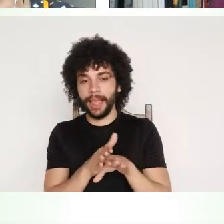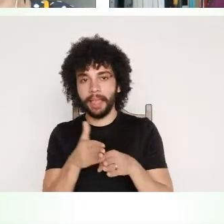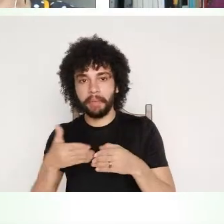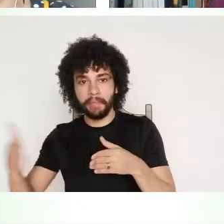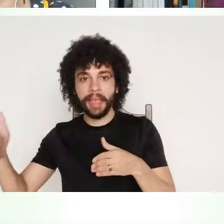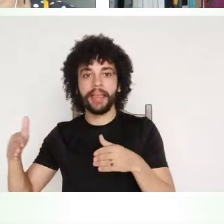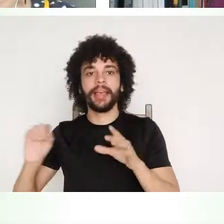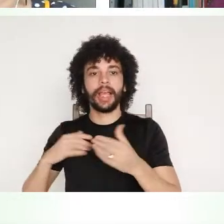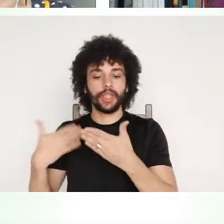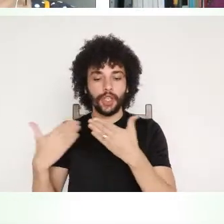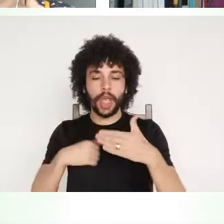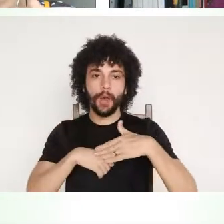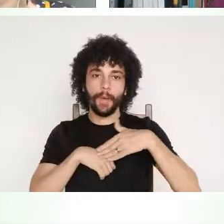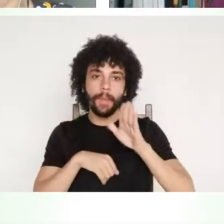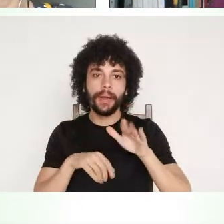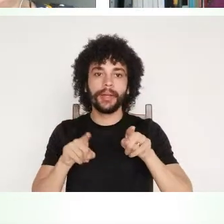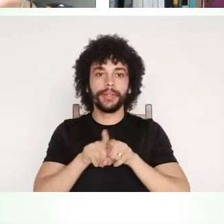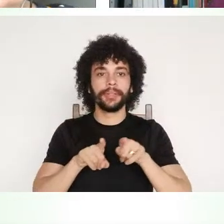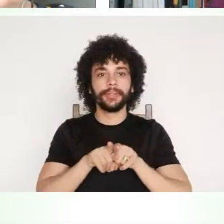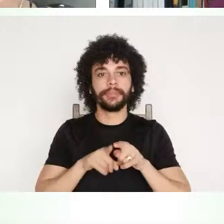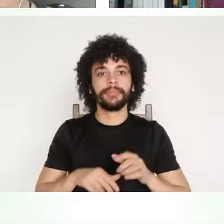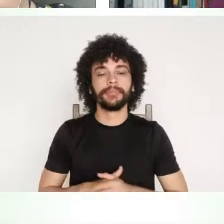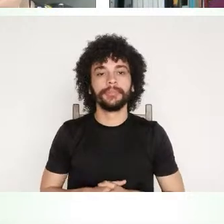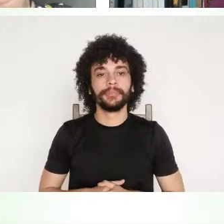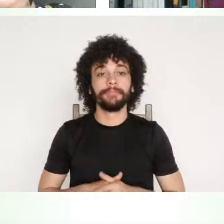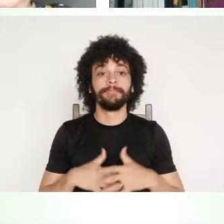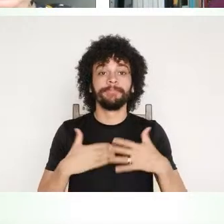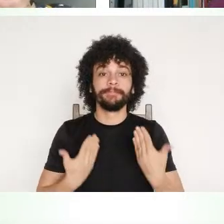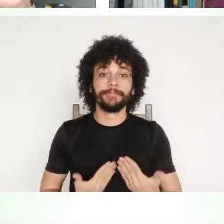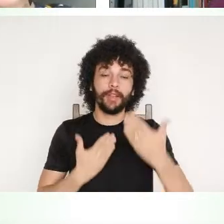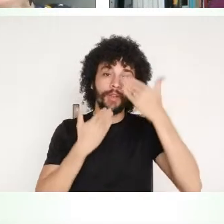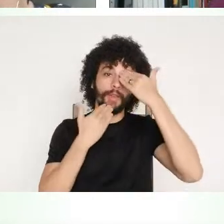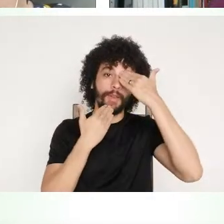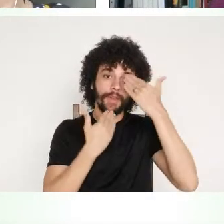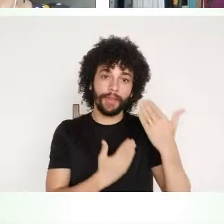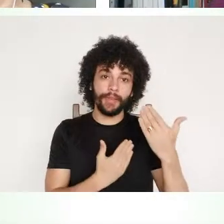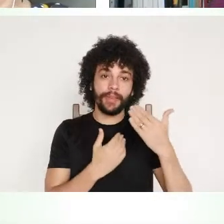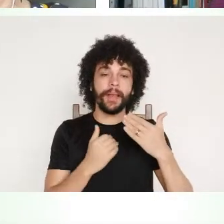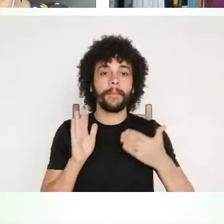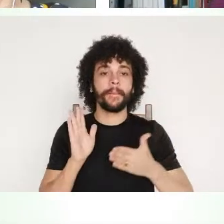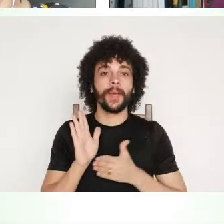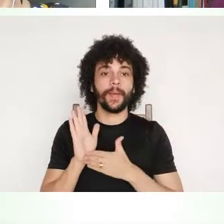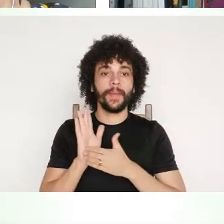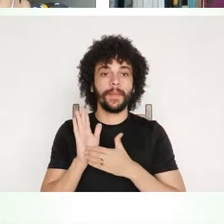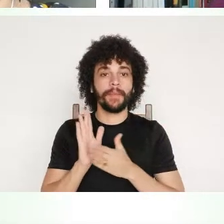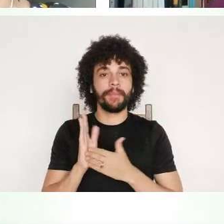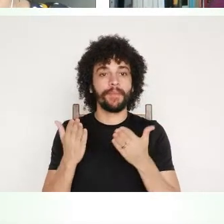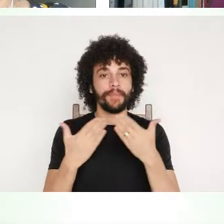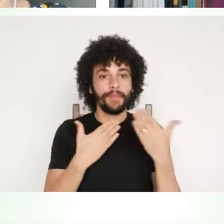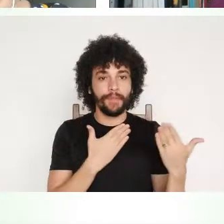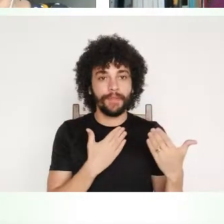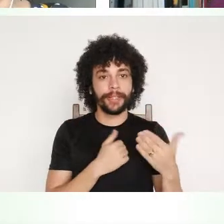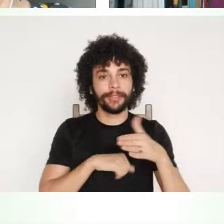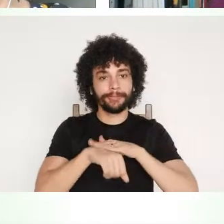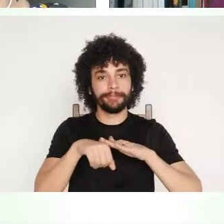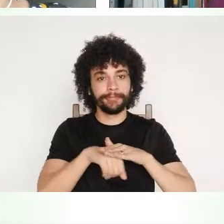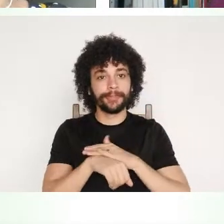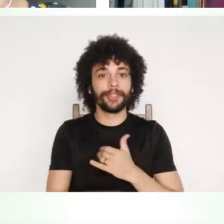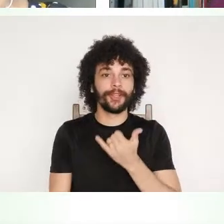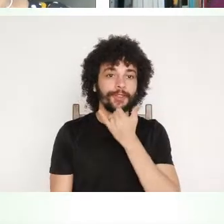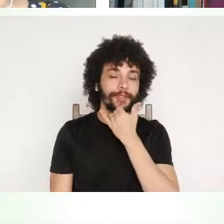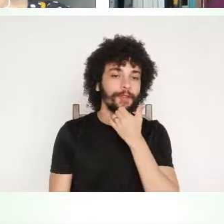maior entre nós e desde já agradeço a possibilidade de falar para vocês, desculpem qualquer